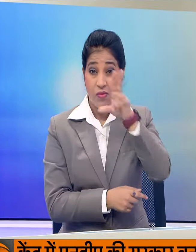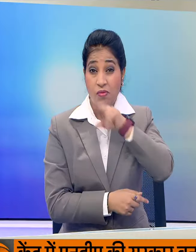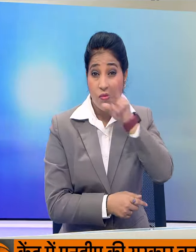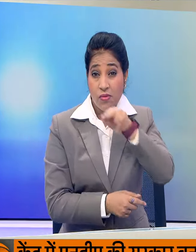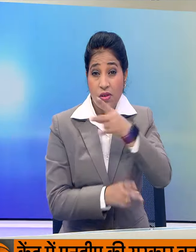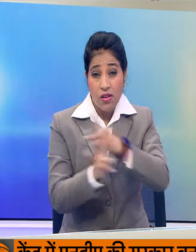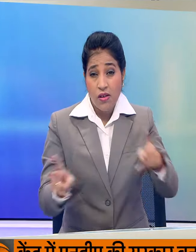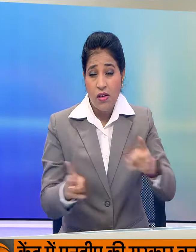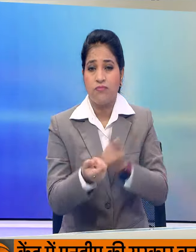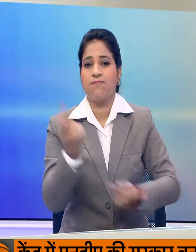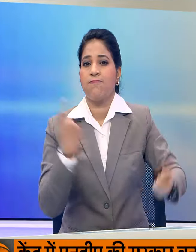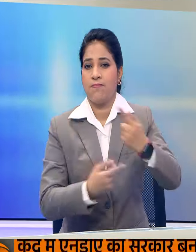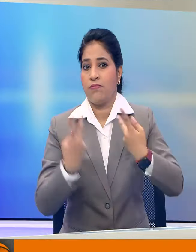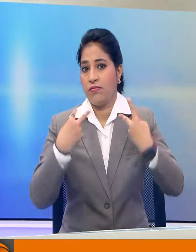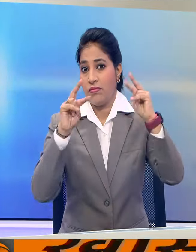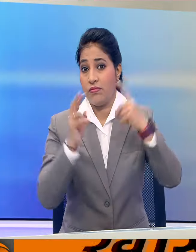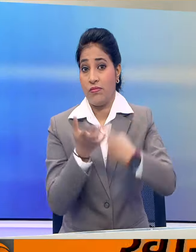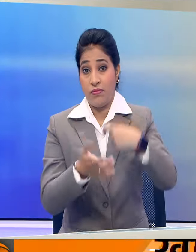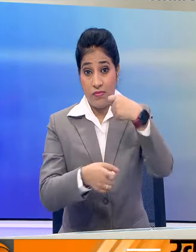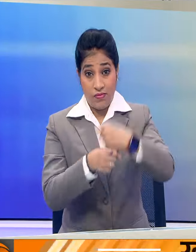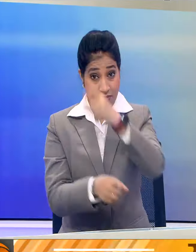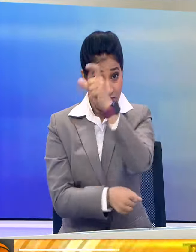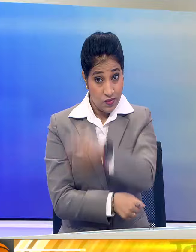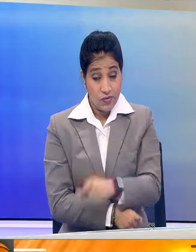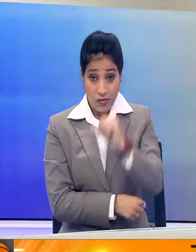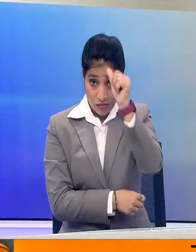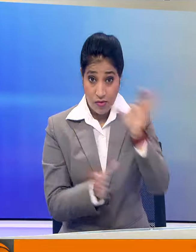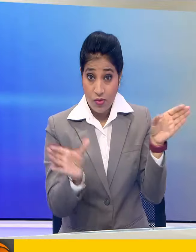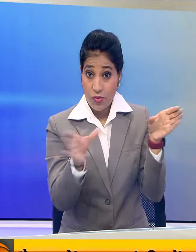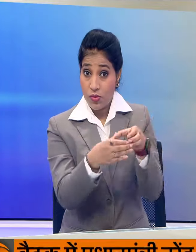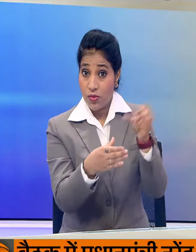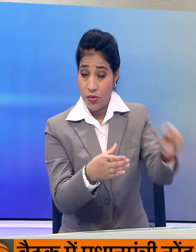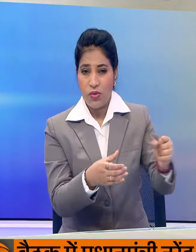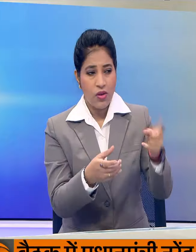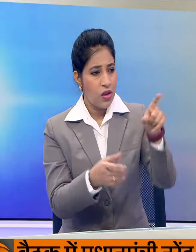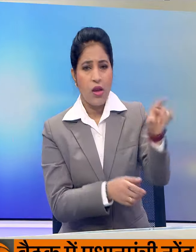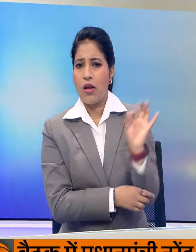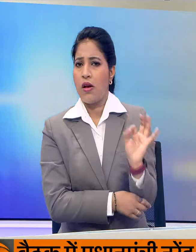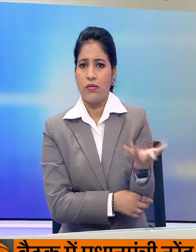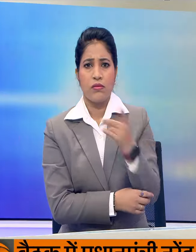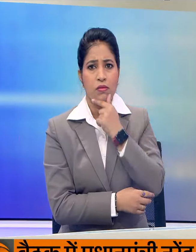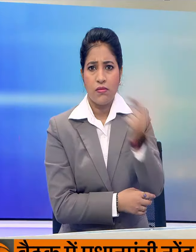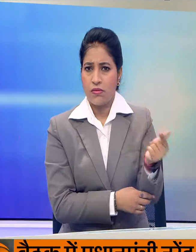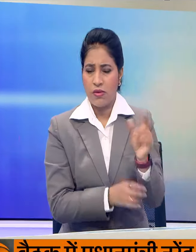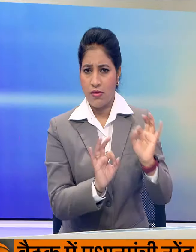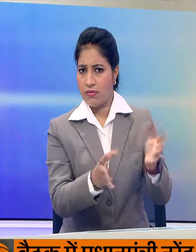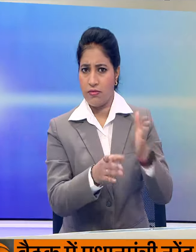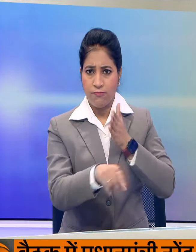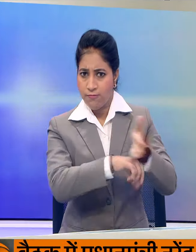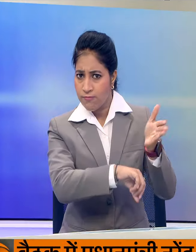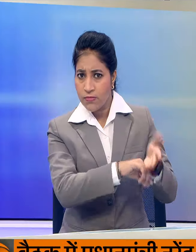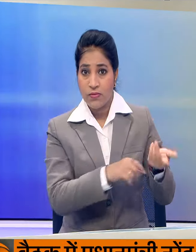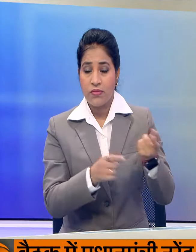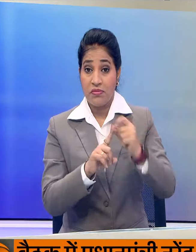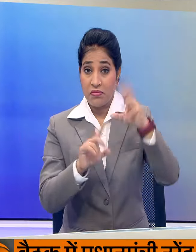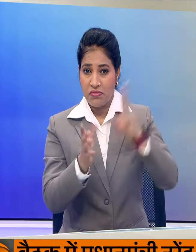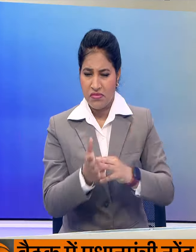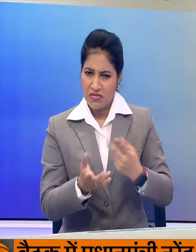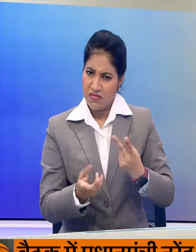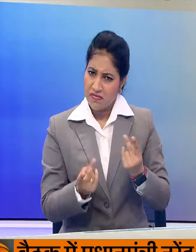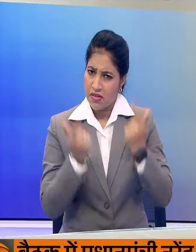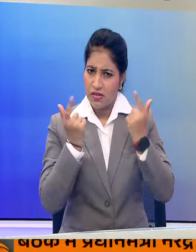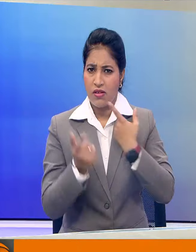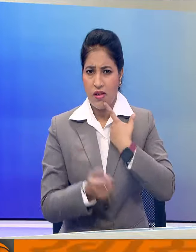को लेकर छड़ा है राहुल गान्धी ने जैसे ही हिंदू समाज को हिंसक बताया फौरण पियम मोदी ने सदन में आपत्ती जताई